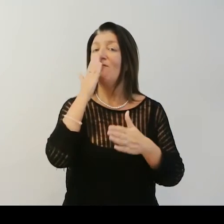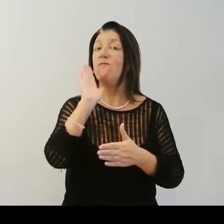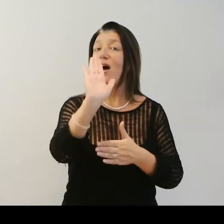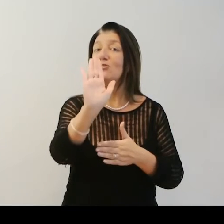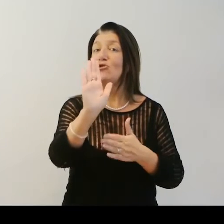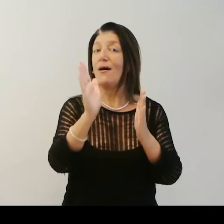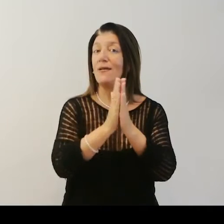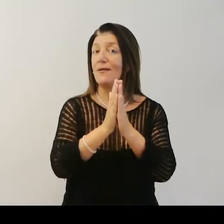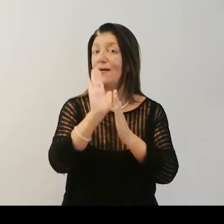Facciata